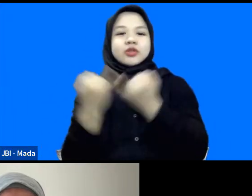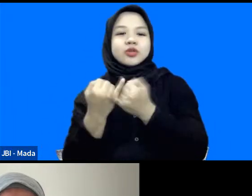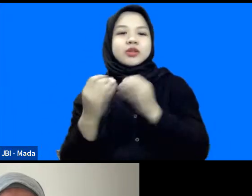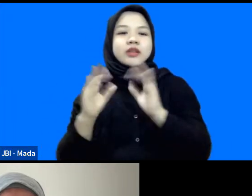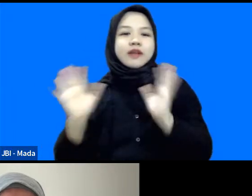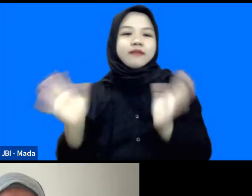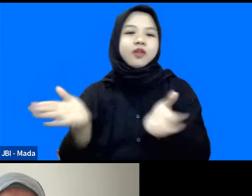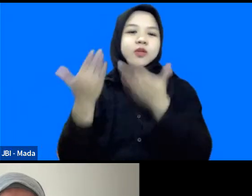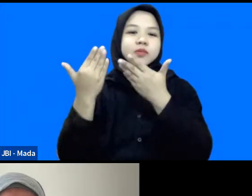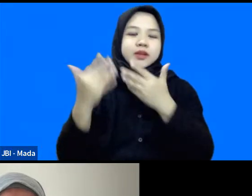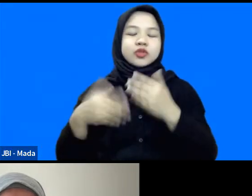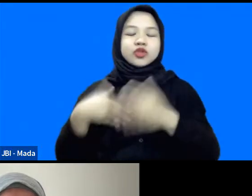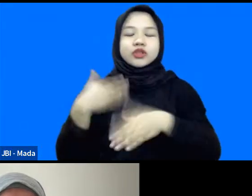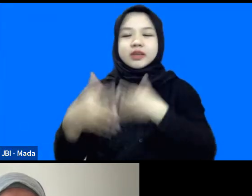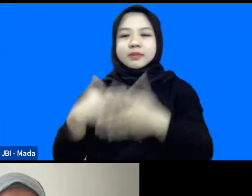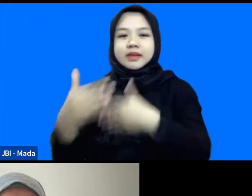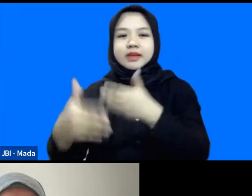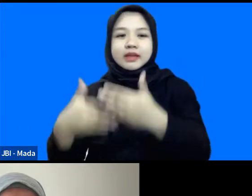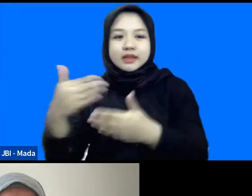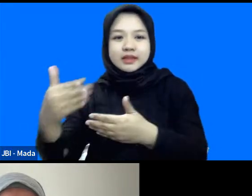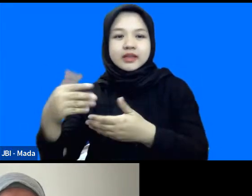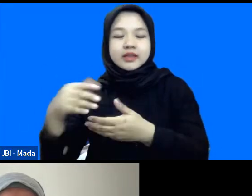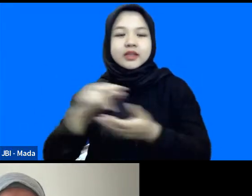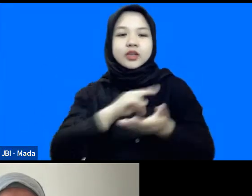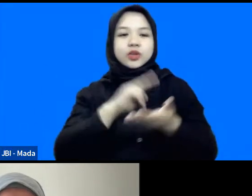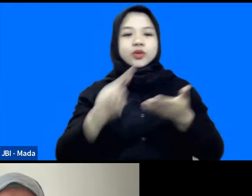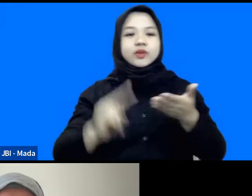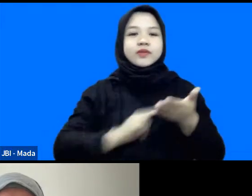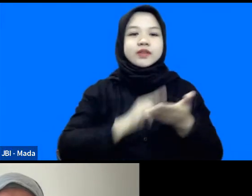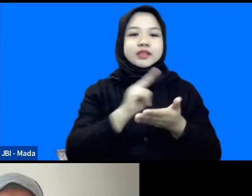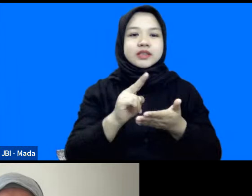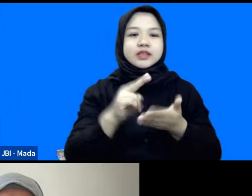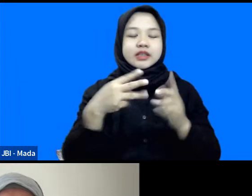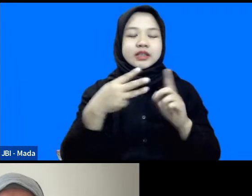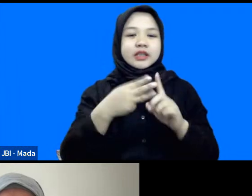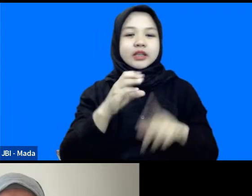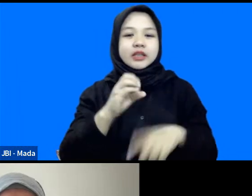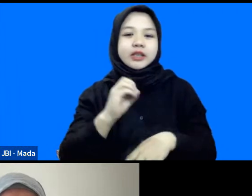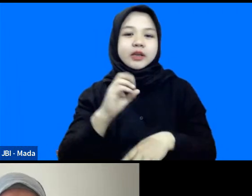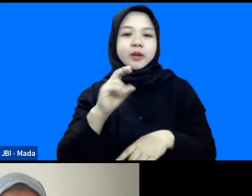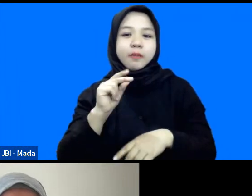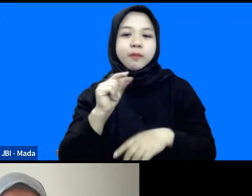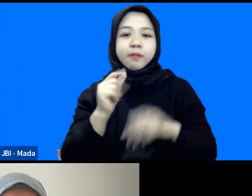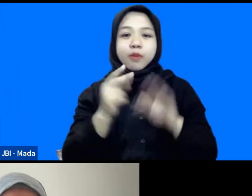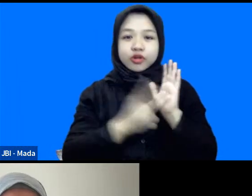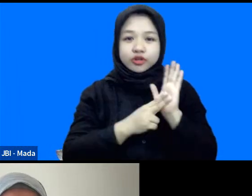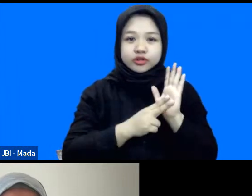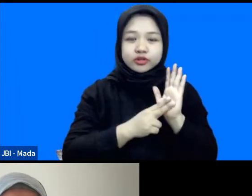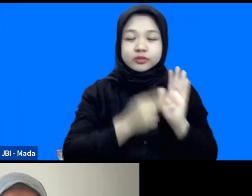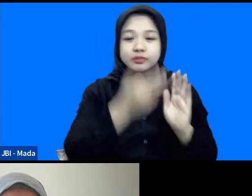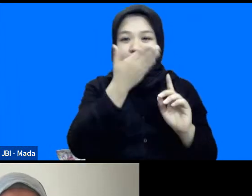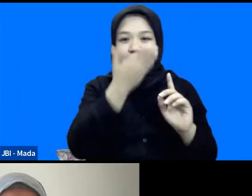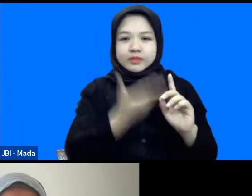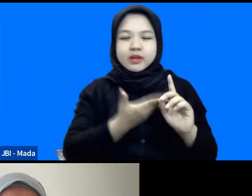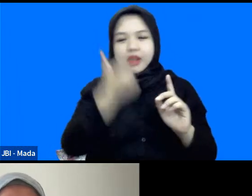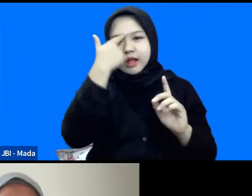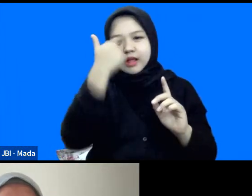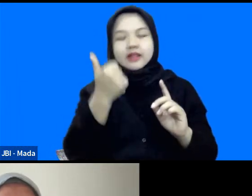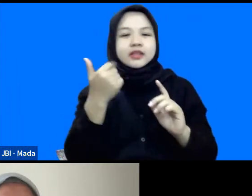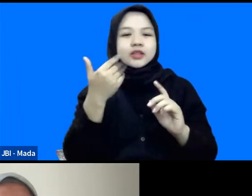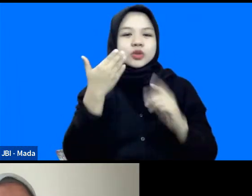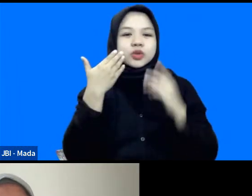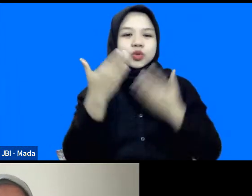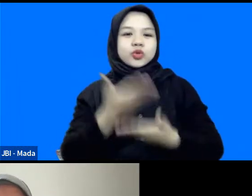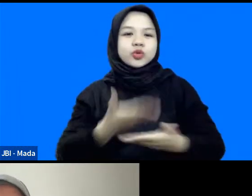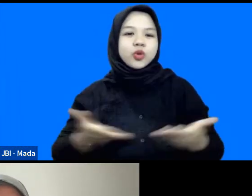Sustainability di Universitas Bonn. Kemudian kalian beliau di bidang sosiologi, khususnya terkait dengan